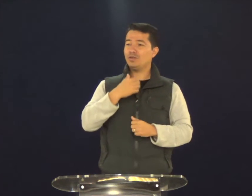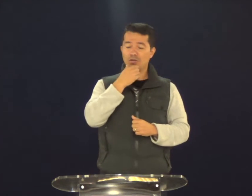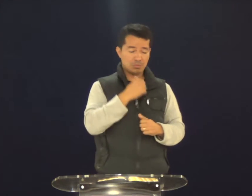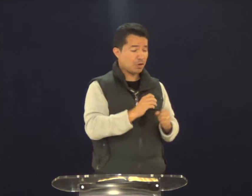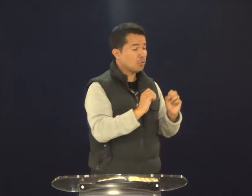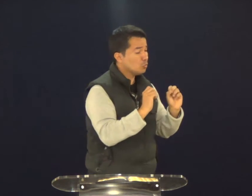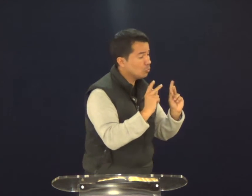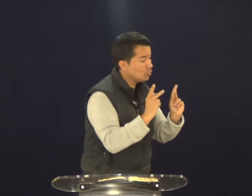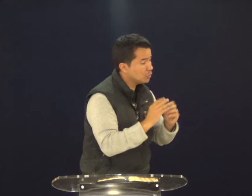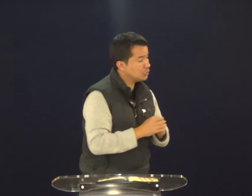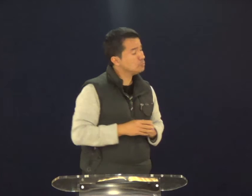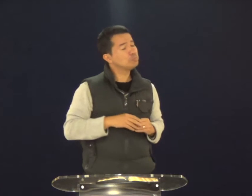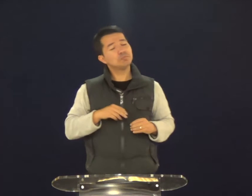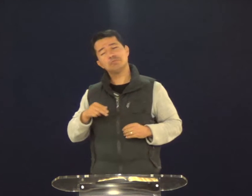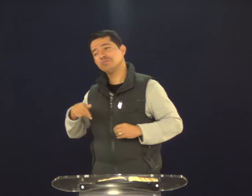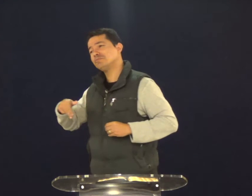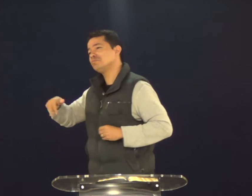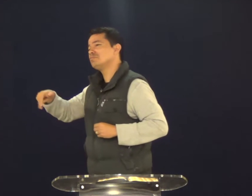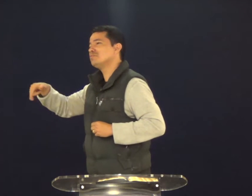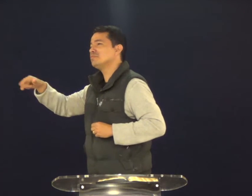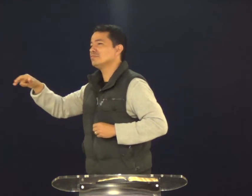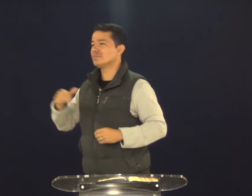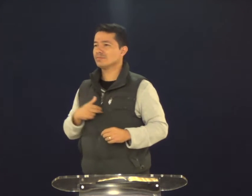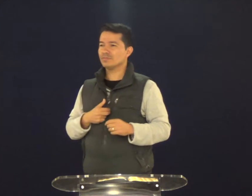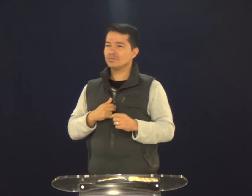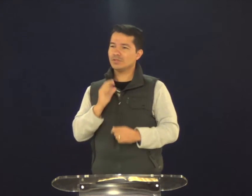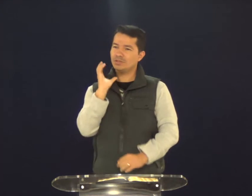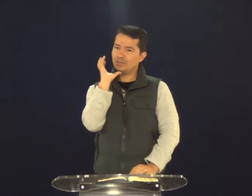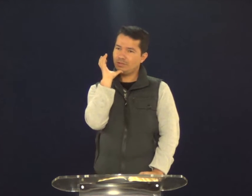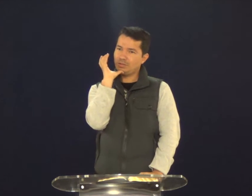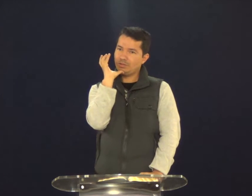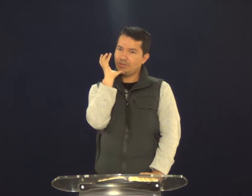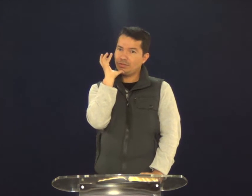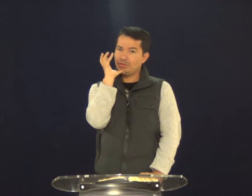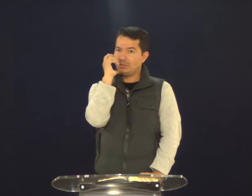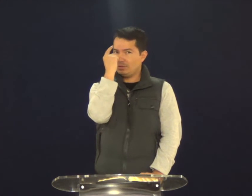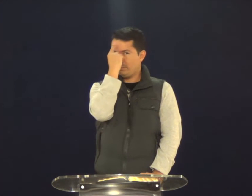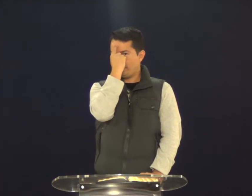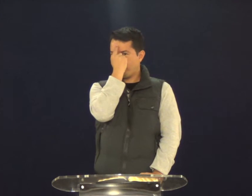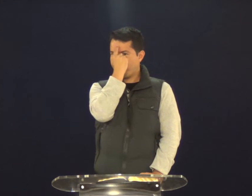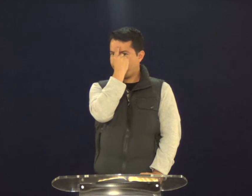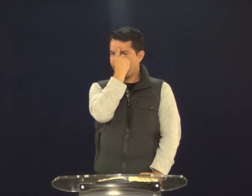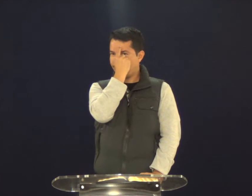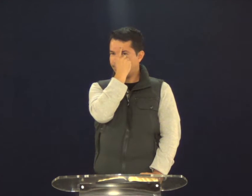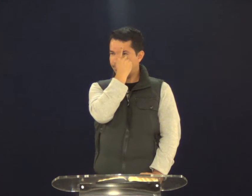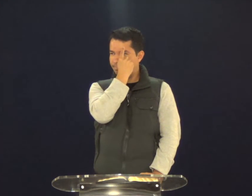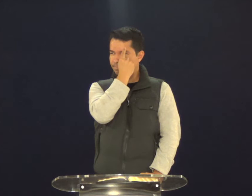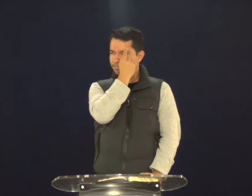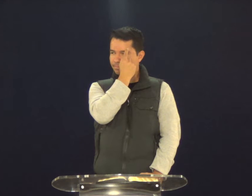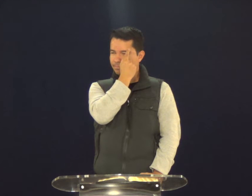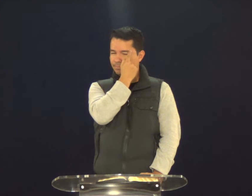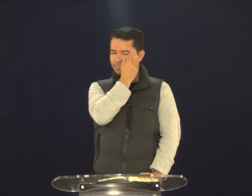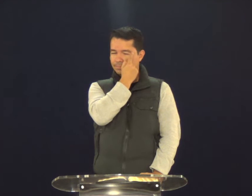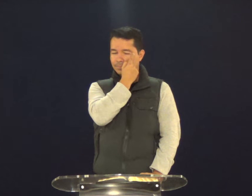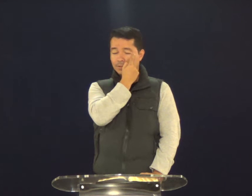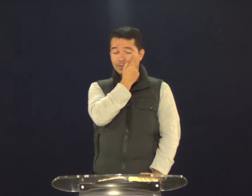batata, peço algumas coisas. E a pessoa diz, ok. Ela demora, demora, demora, demora,